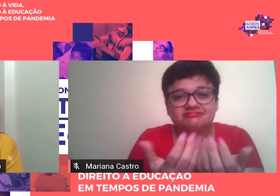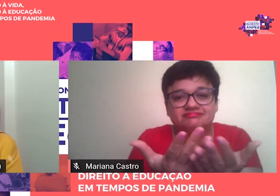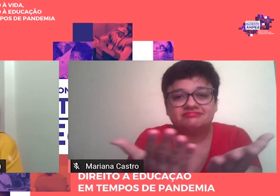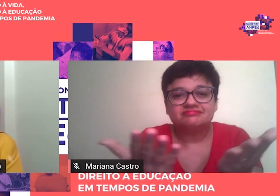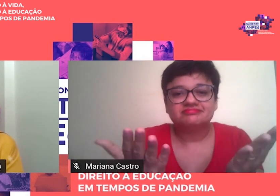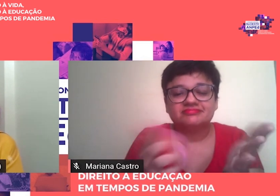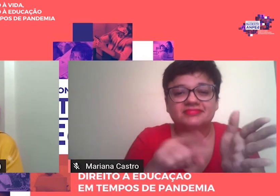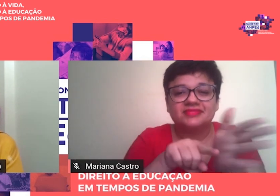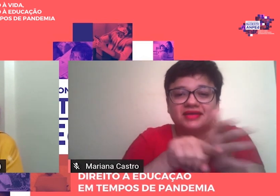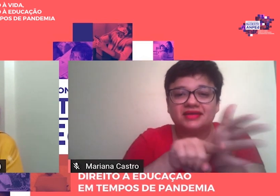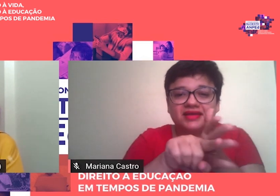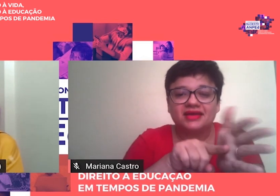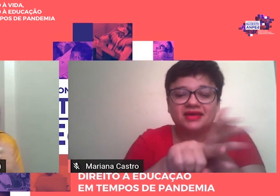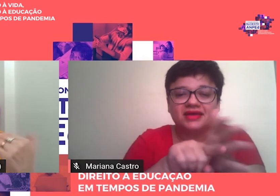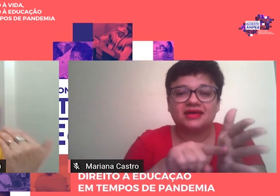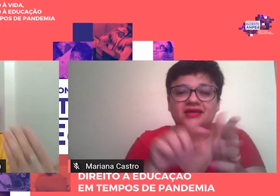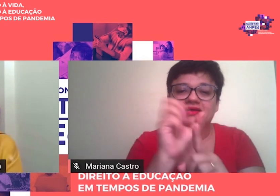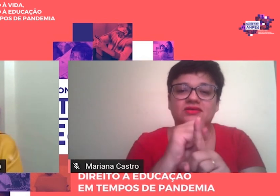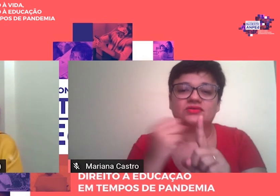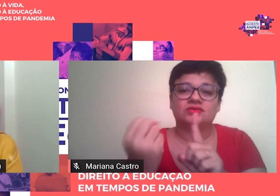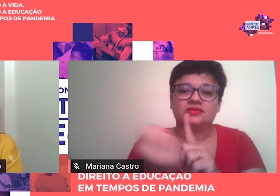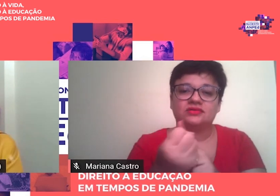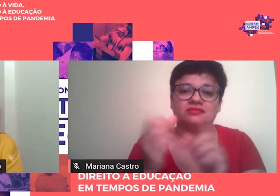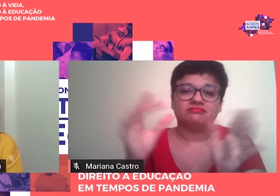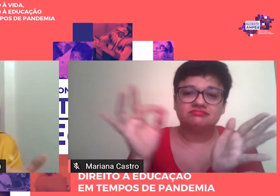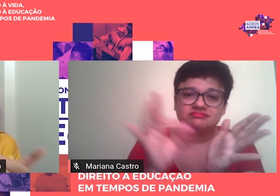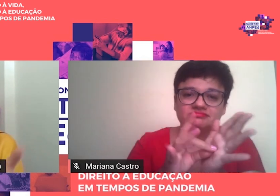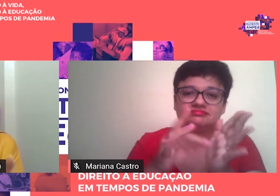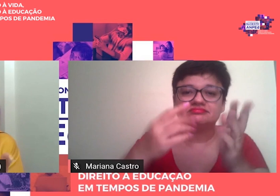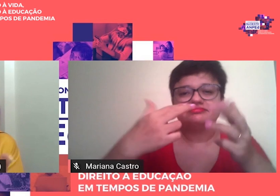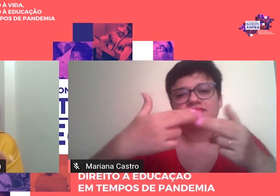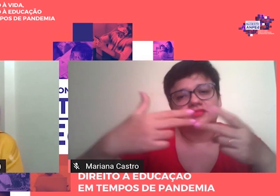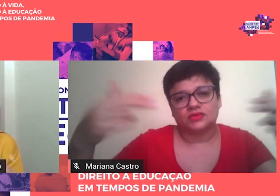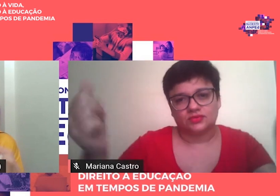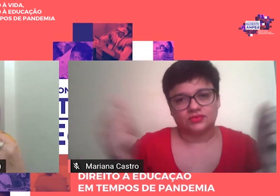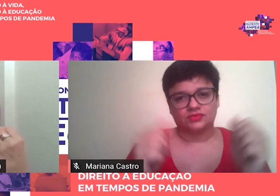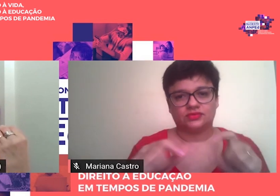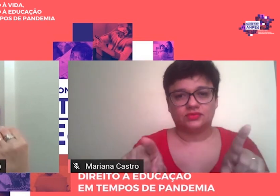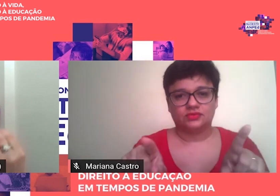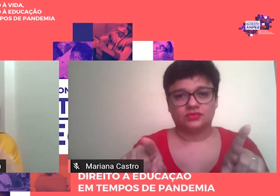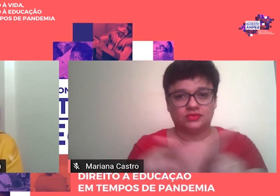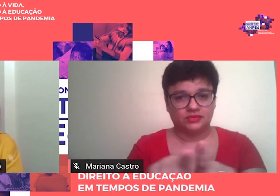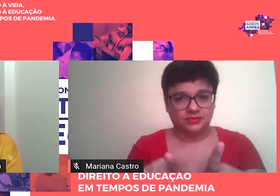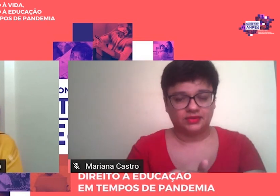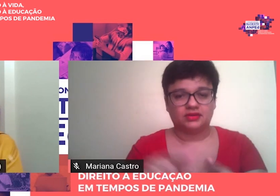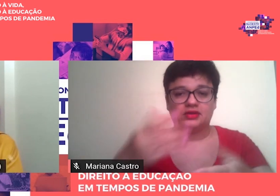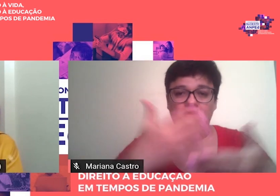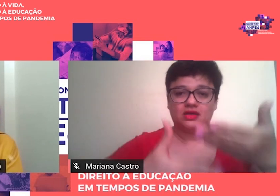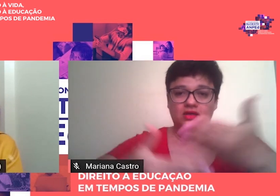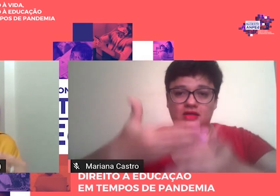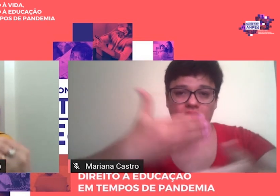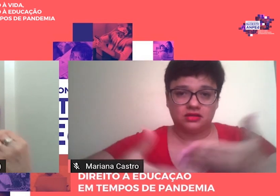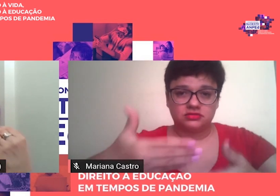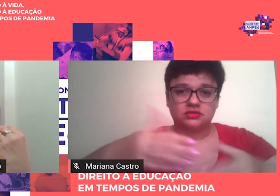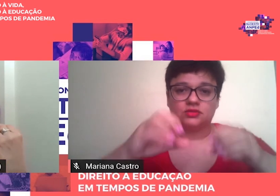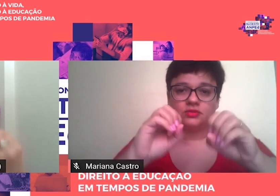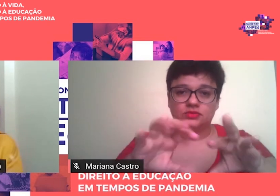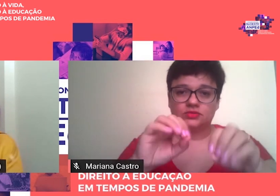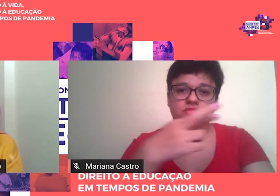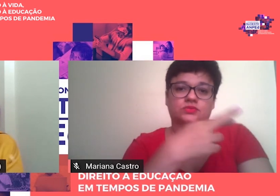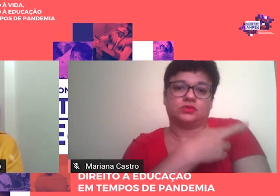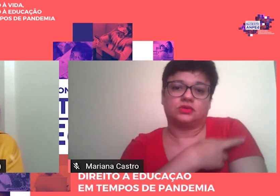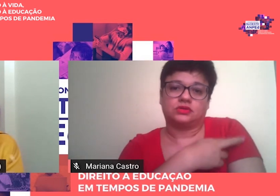Concretas E seus Efeitos Em outros Domínios Tais como As relações Entre educação E religião